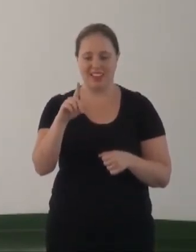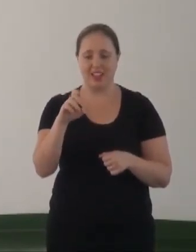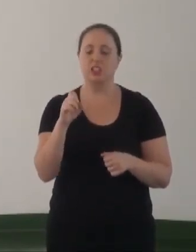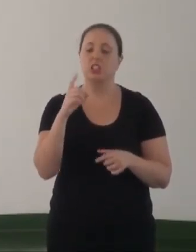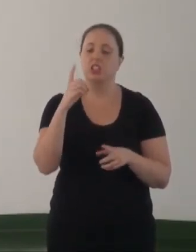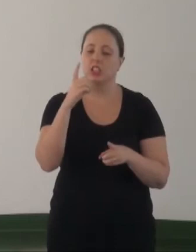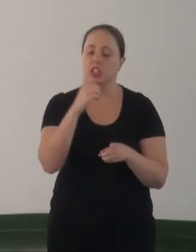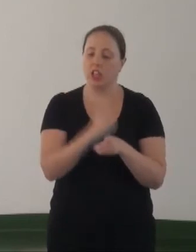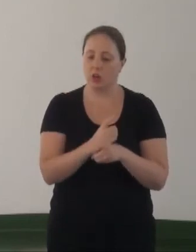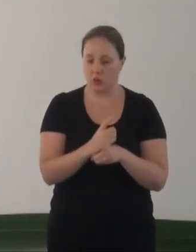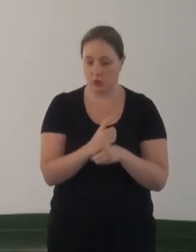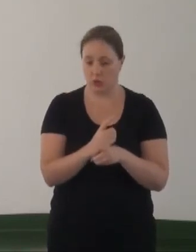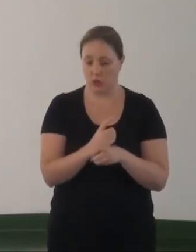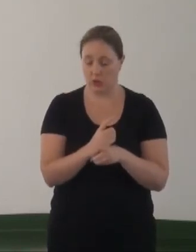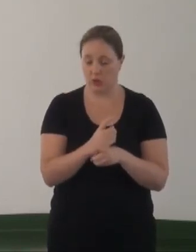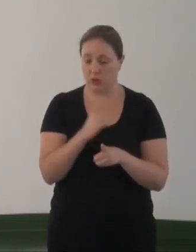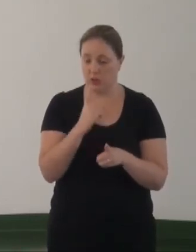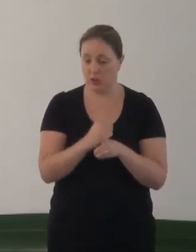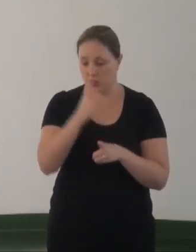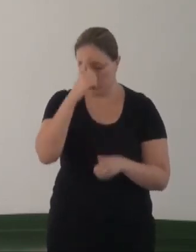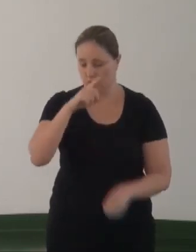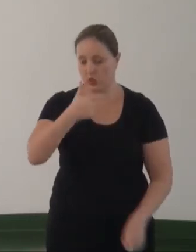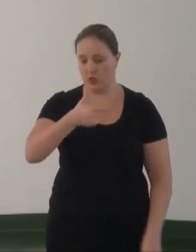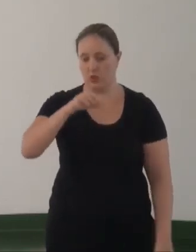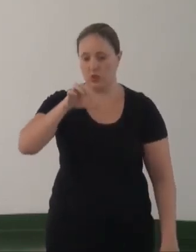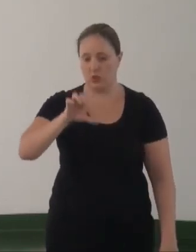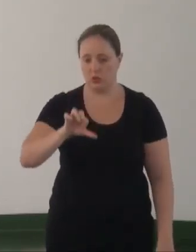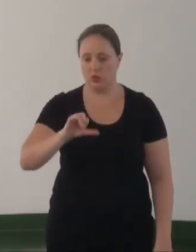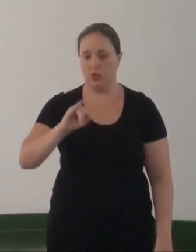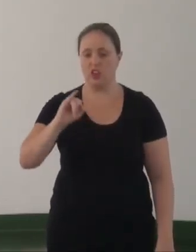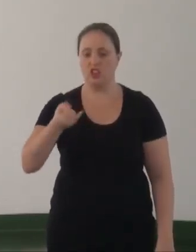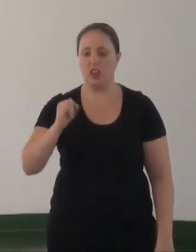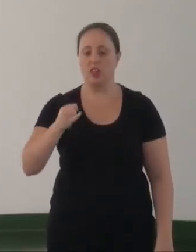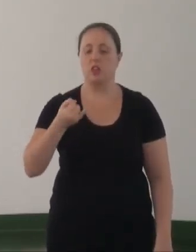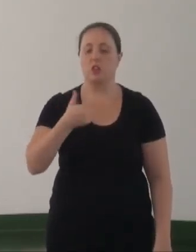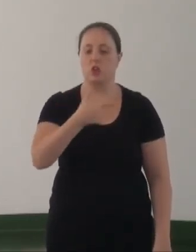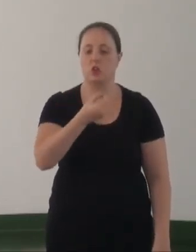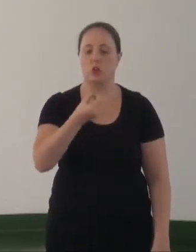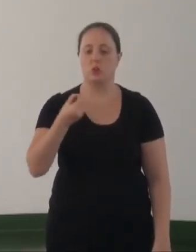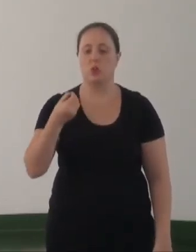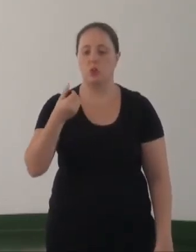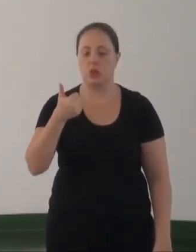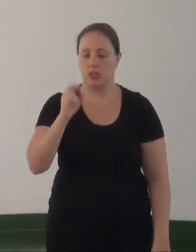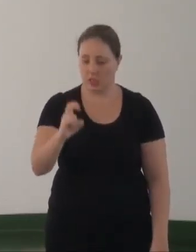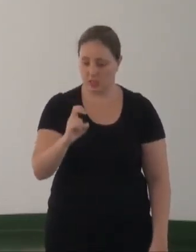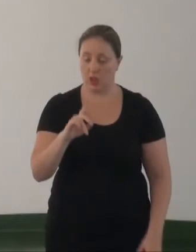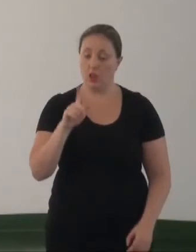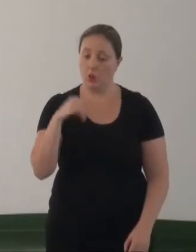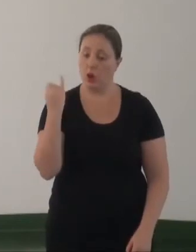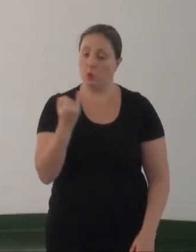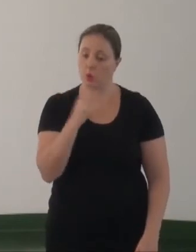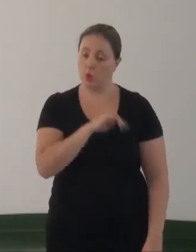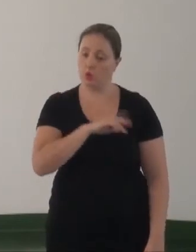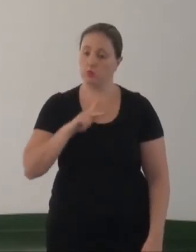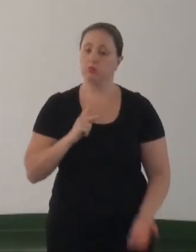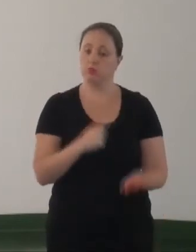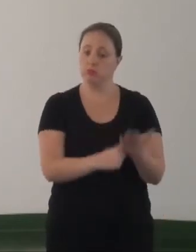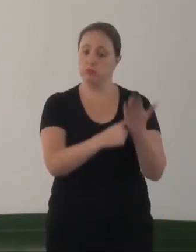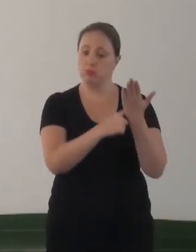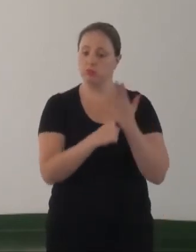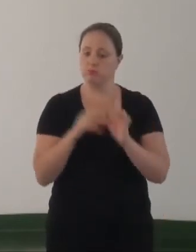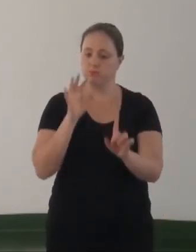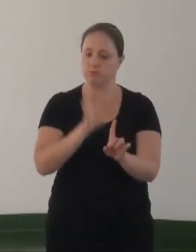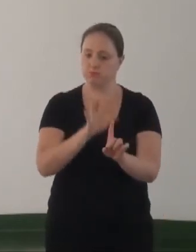da visibilidade trans das travestis e transexuais é dia 29 de junho de 2015. Então nós achamos que é importante o Ministério Público nos ajudar a